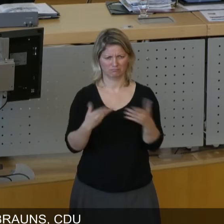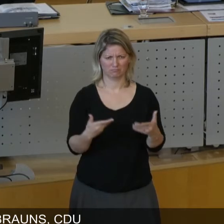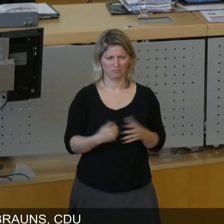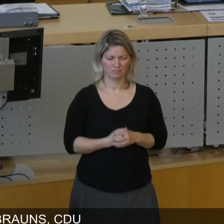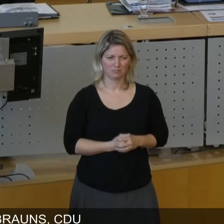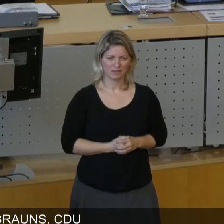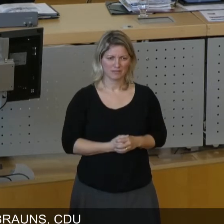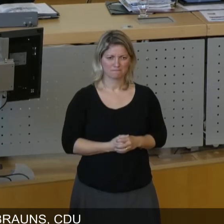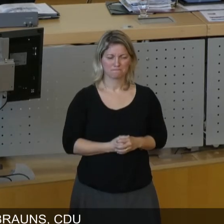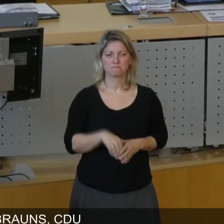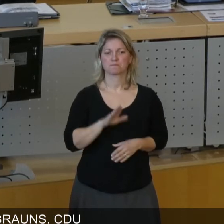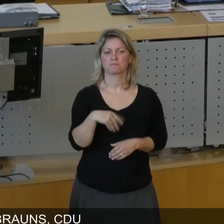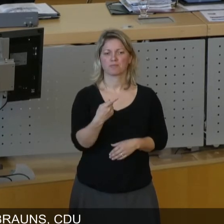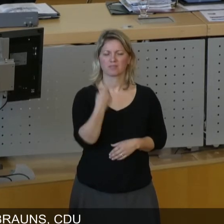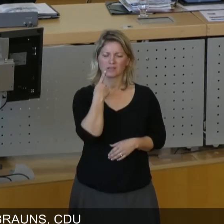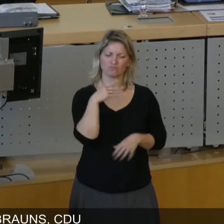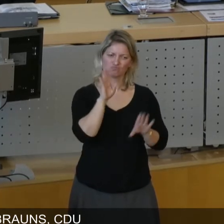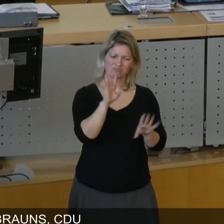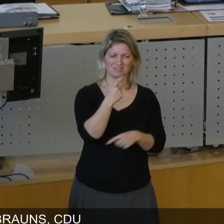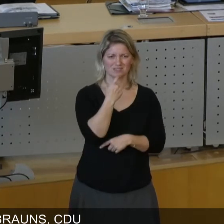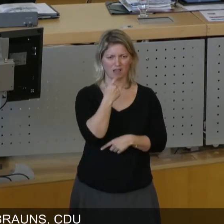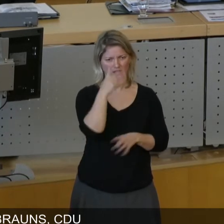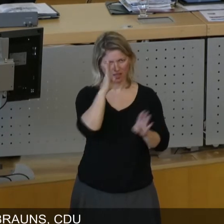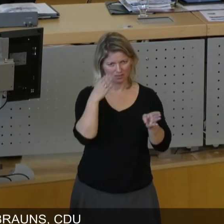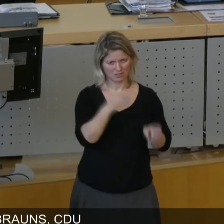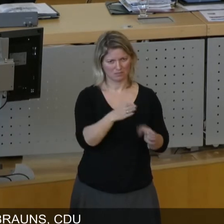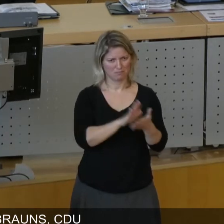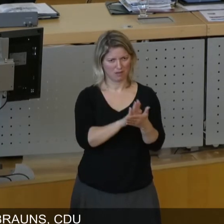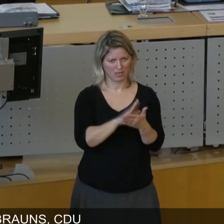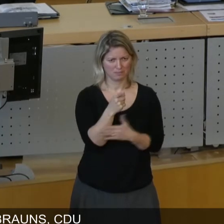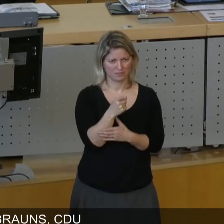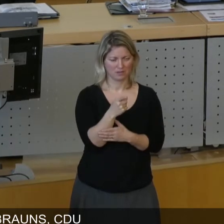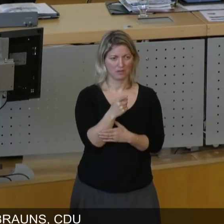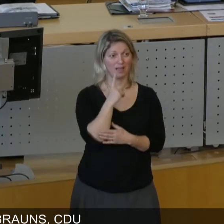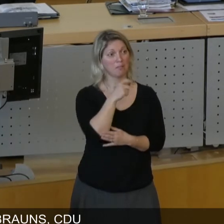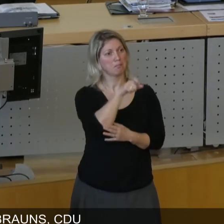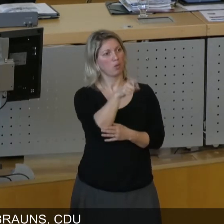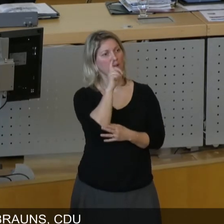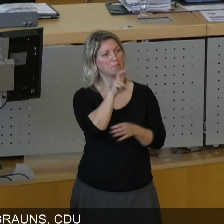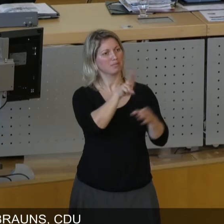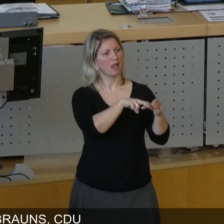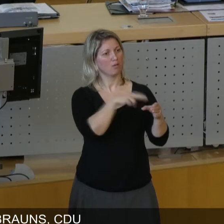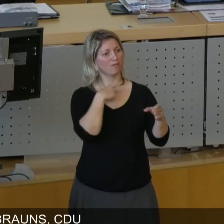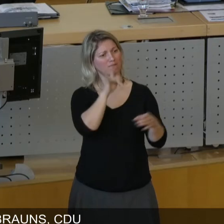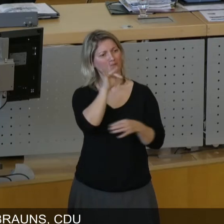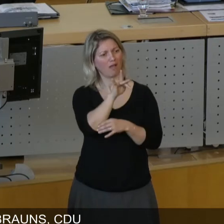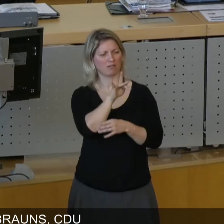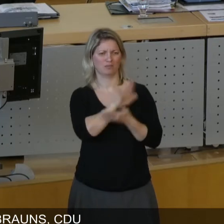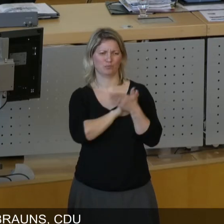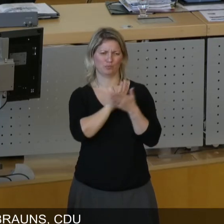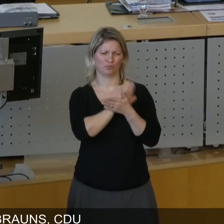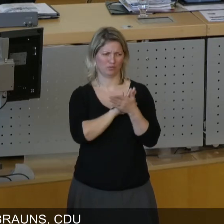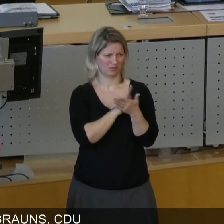Also, um bei der gebotenen Sachlichkeit vielleicht zu bleiben, natürlich ist niemand gegen Bürgerbeteiligung. Wie denn auch? Weshalb denn auch?